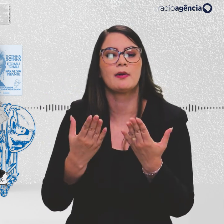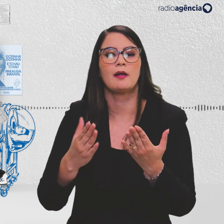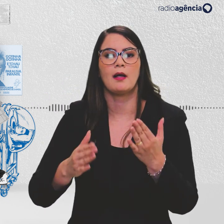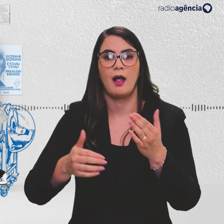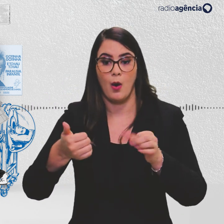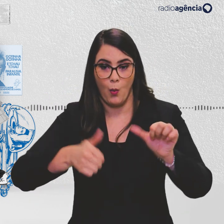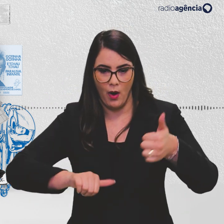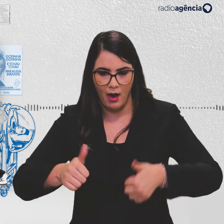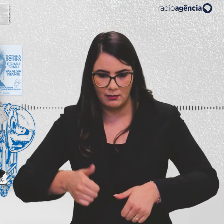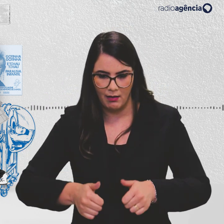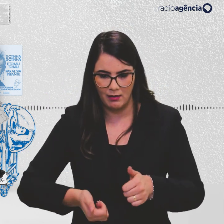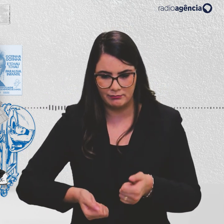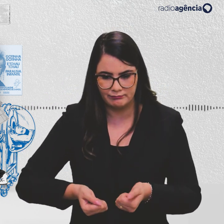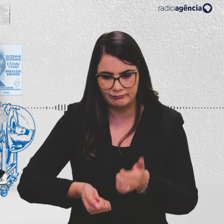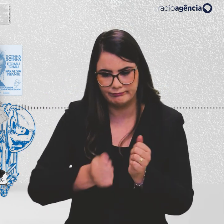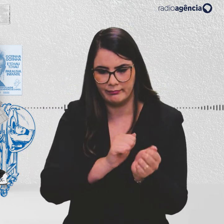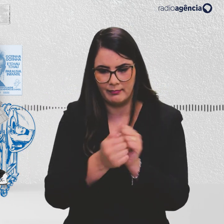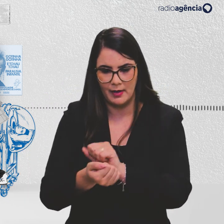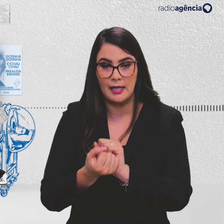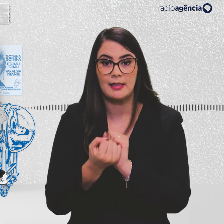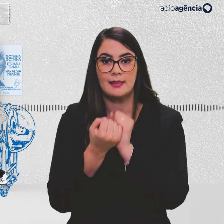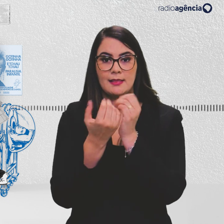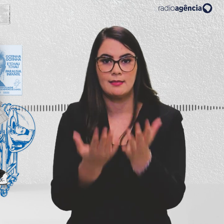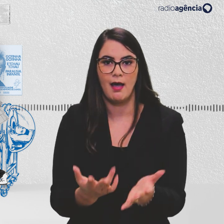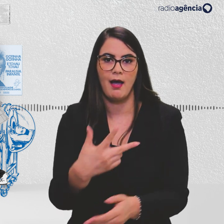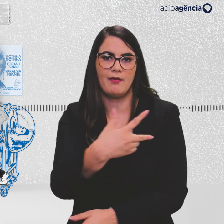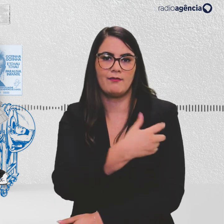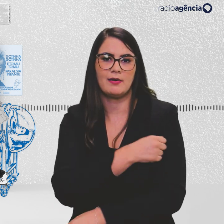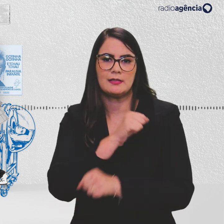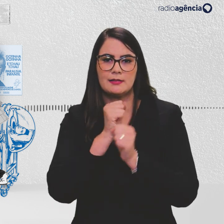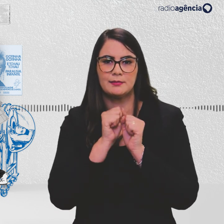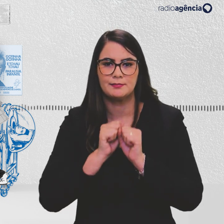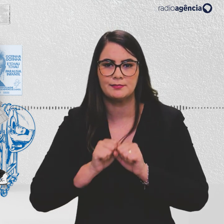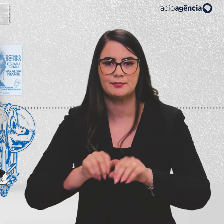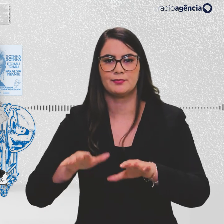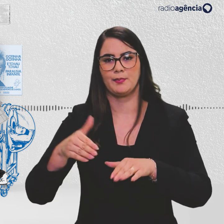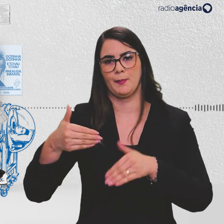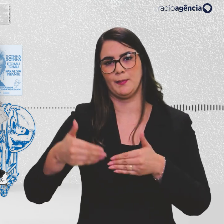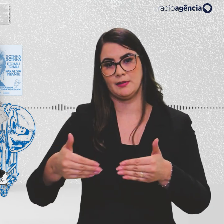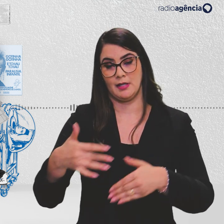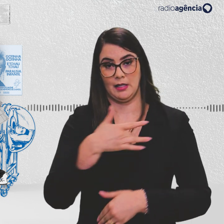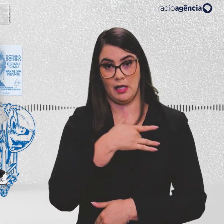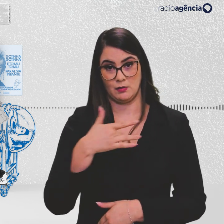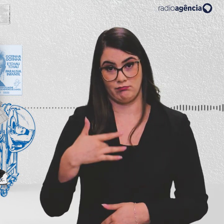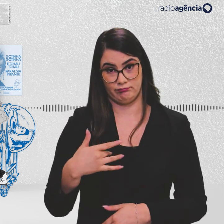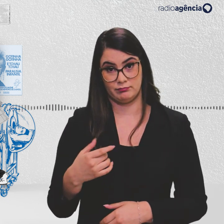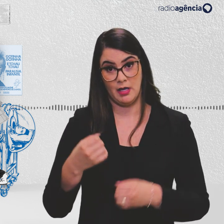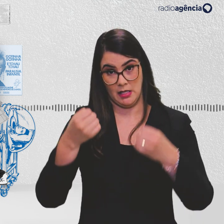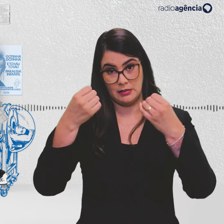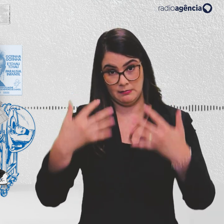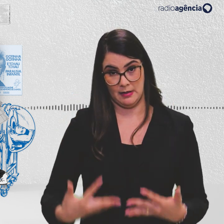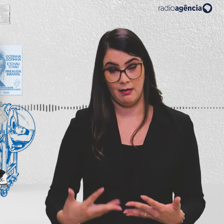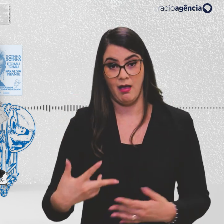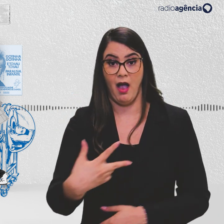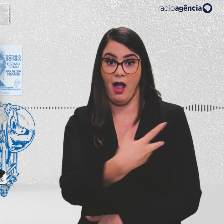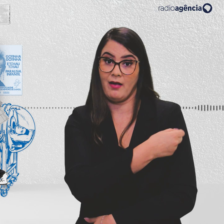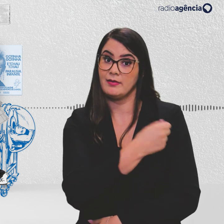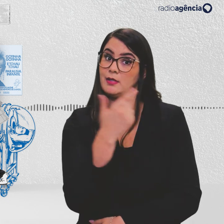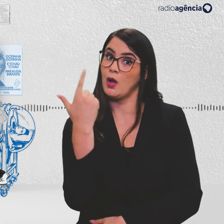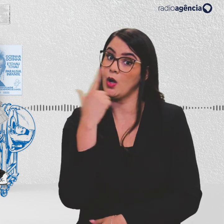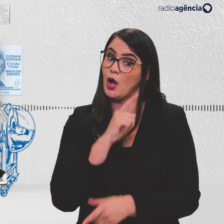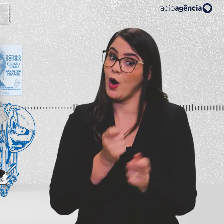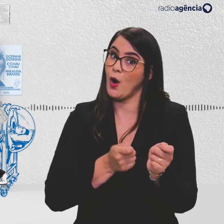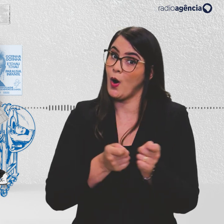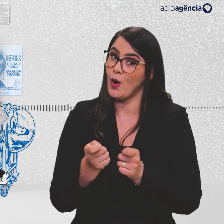qualidade final e fornecer as vacinas para o Ministério da Saúde. Mas como a gente bem sabe, as vacinas só conseguem